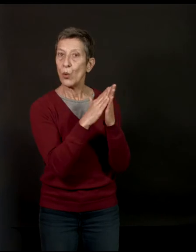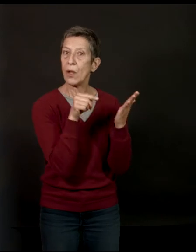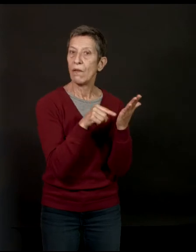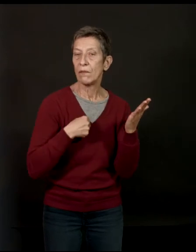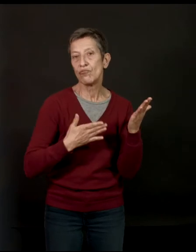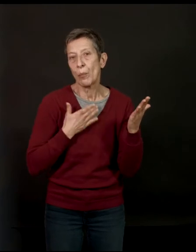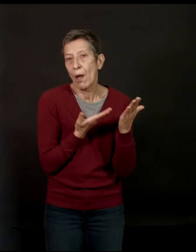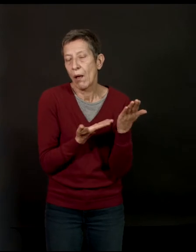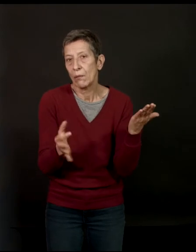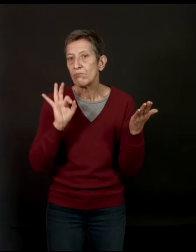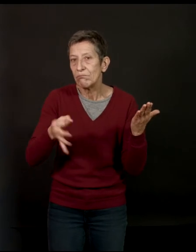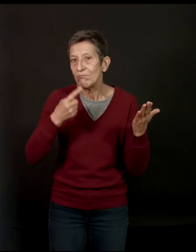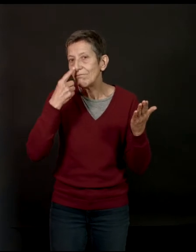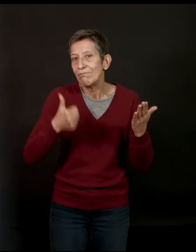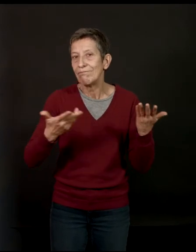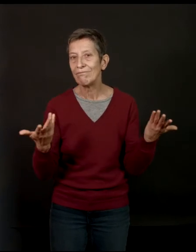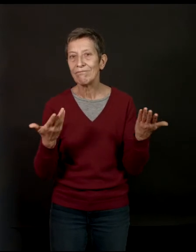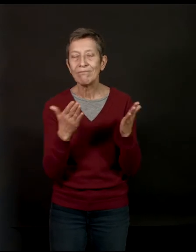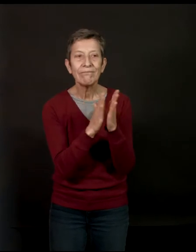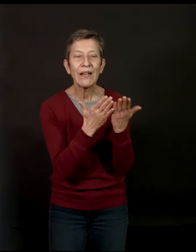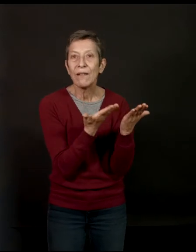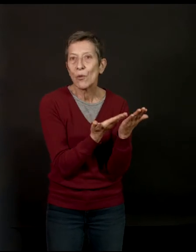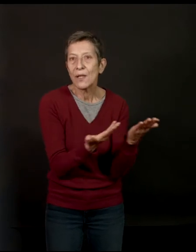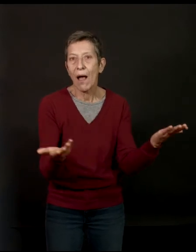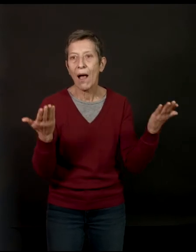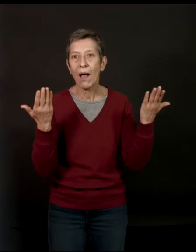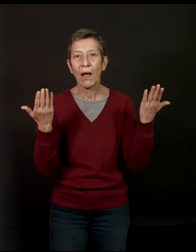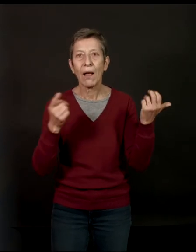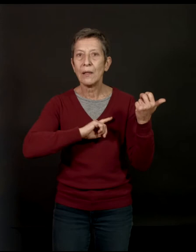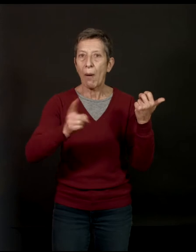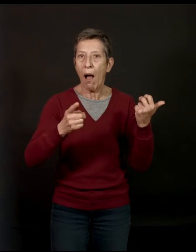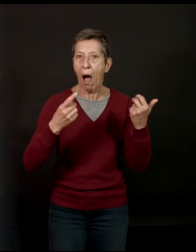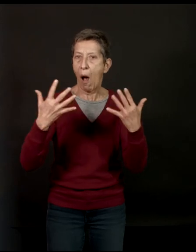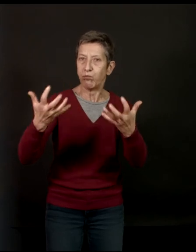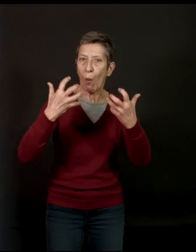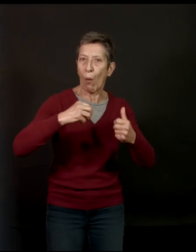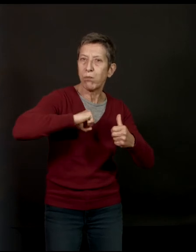c'est des bouquins... Ce n pas des chars d'assaut, ce sont des bouquins fragiles, pas